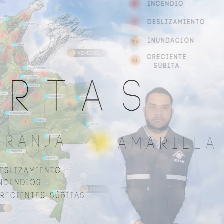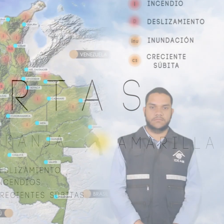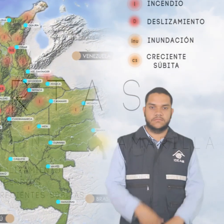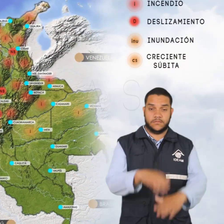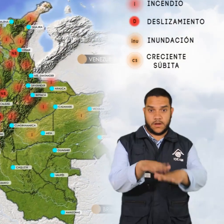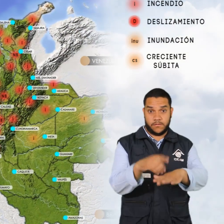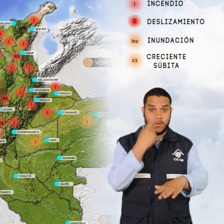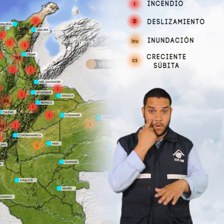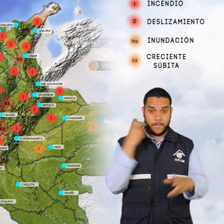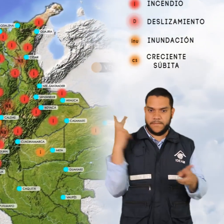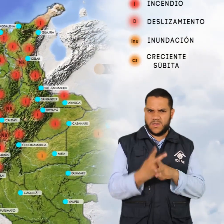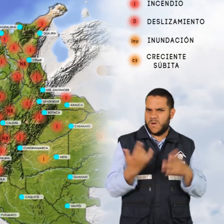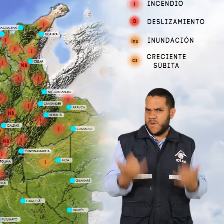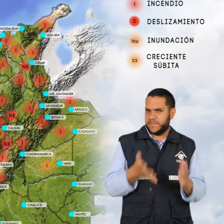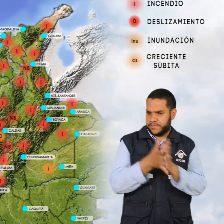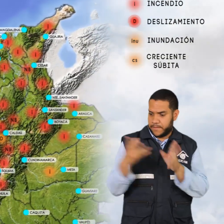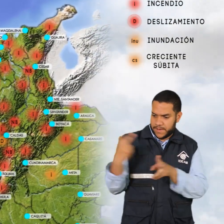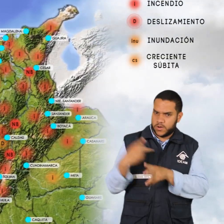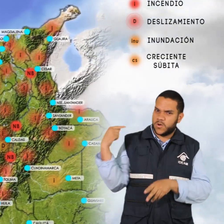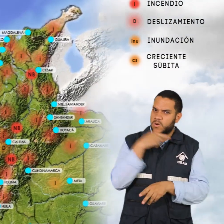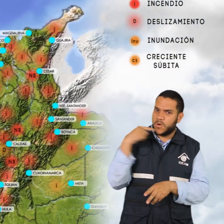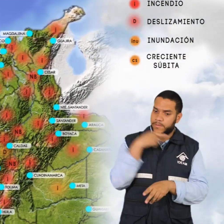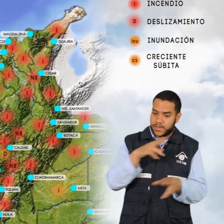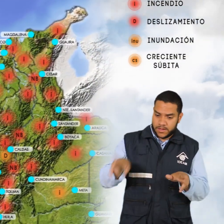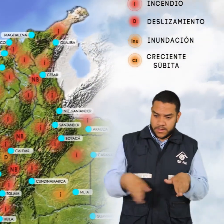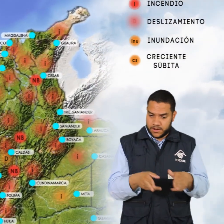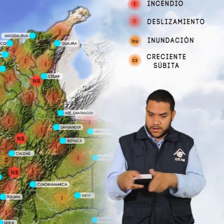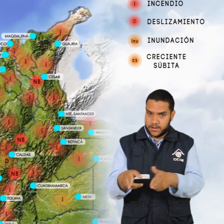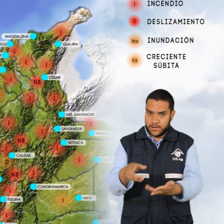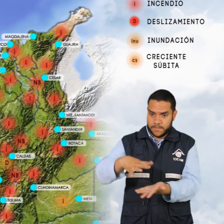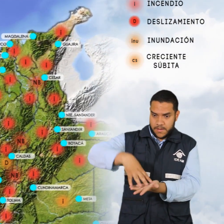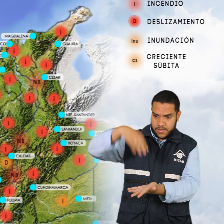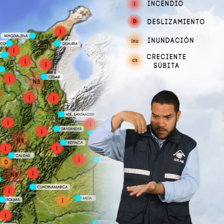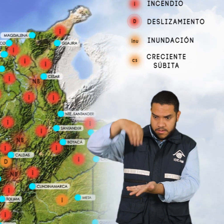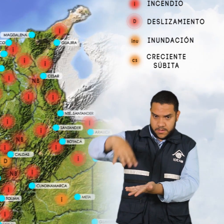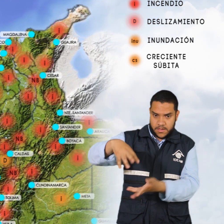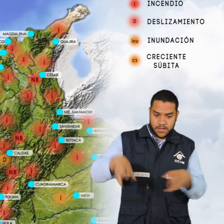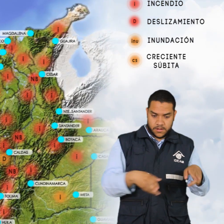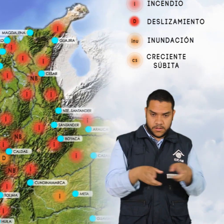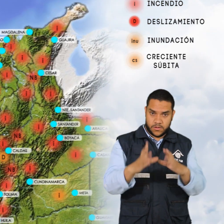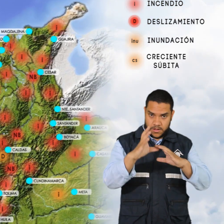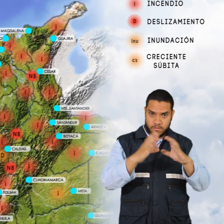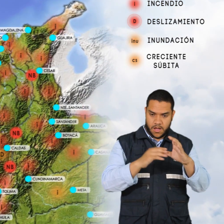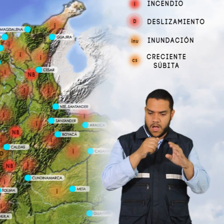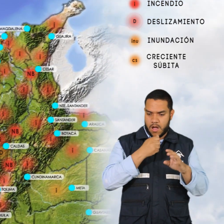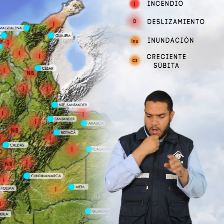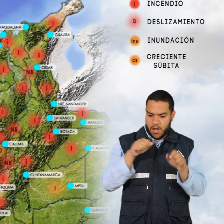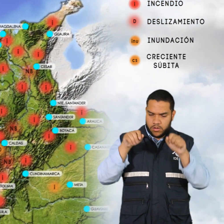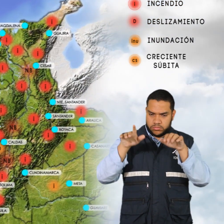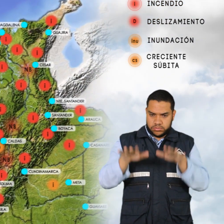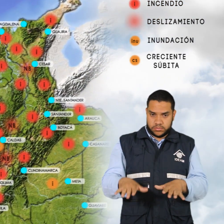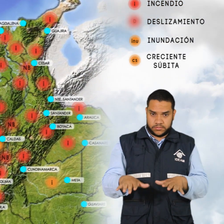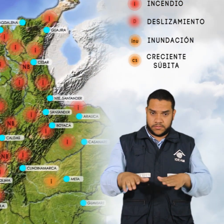Las alertas vigentes para el día de hoy son alerta roja por niveles bajos en la cuenca del río Magdalena y Cauca, por viento y